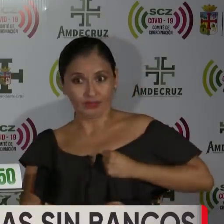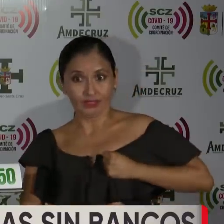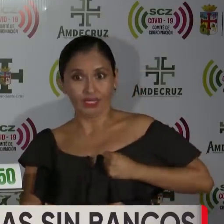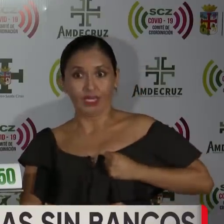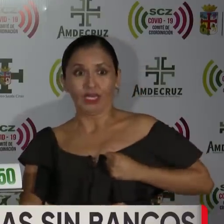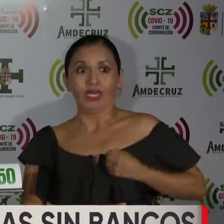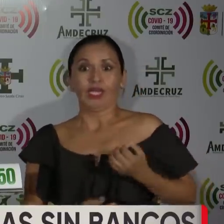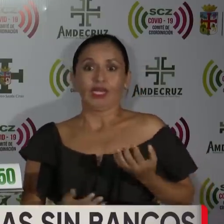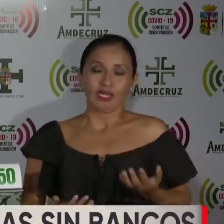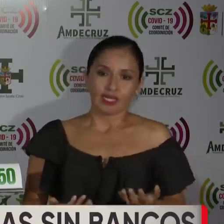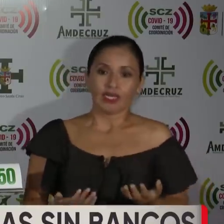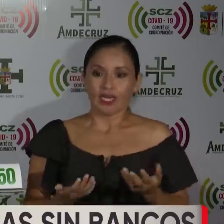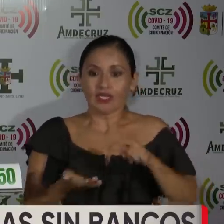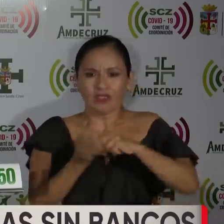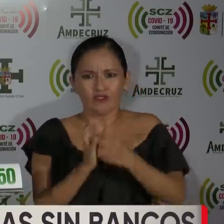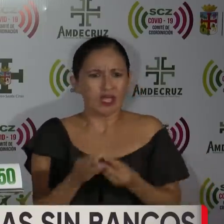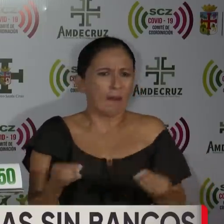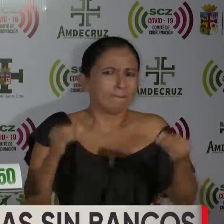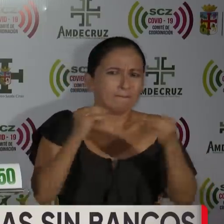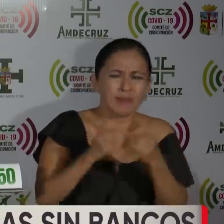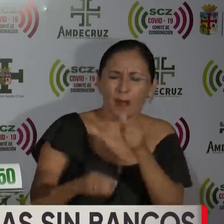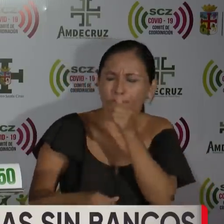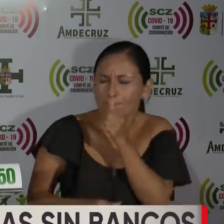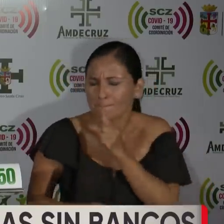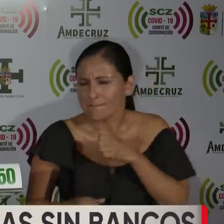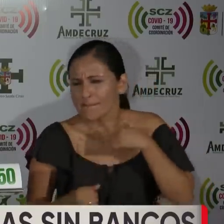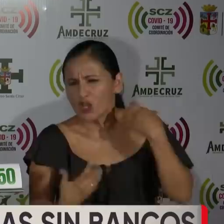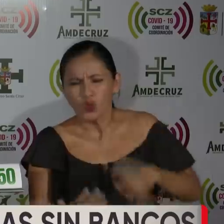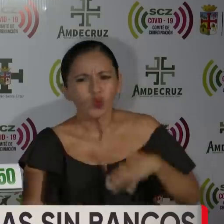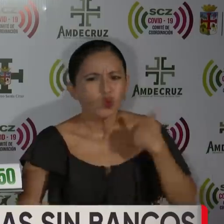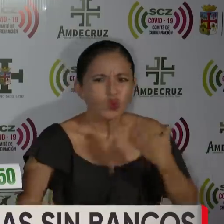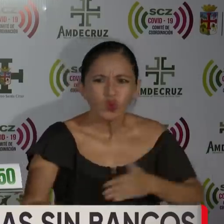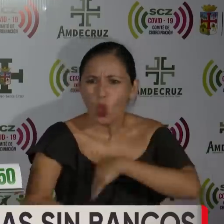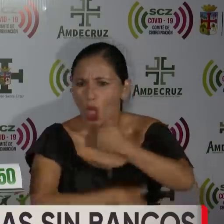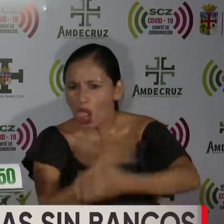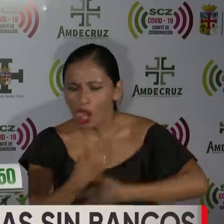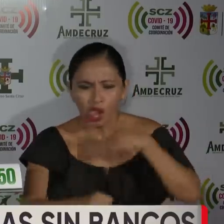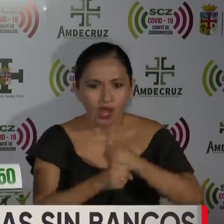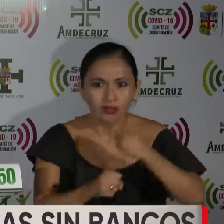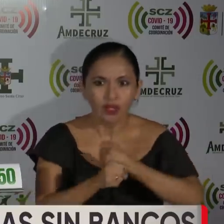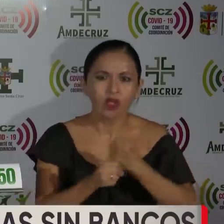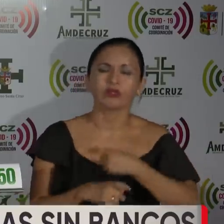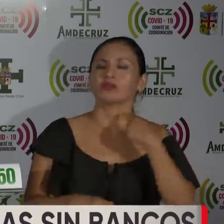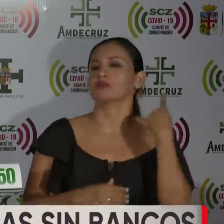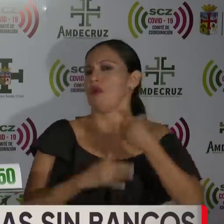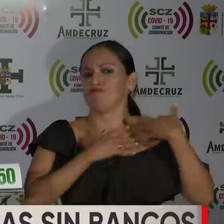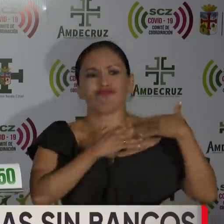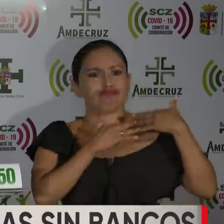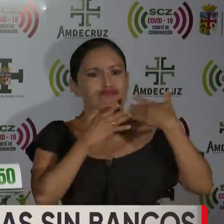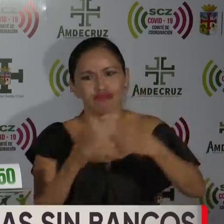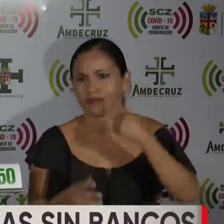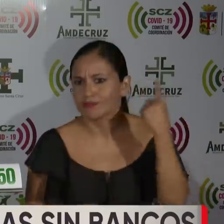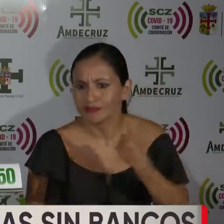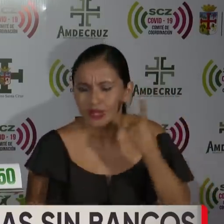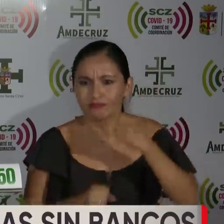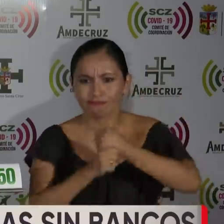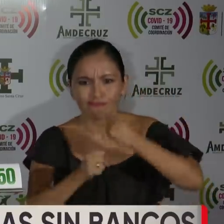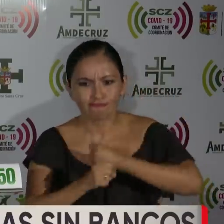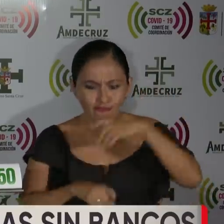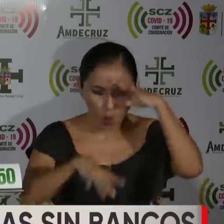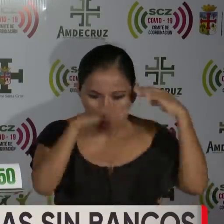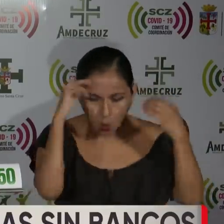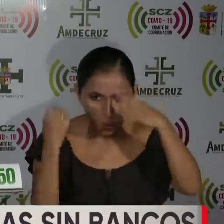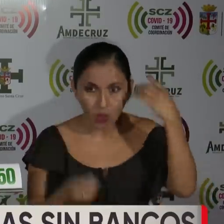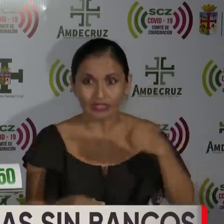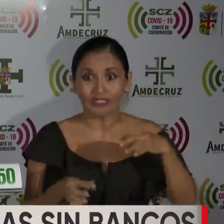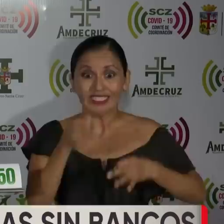en duplicar o triplicar esfuerzos lo tiene de siempre y vamos a esperar que